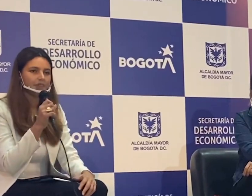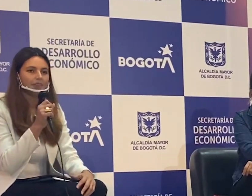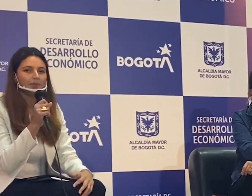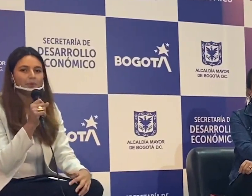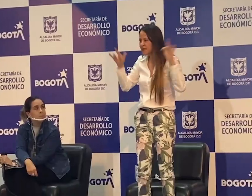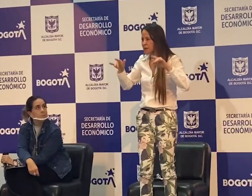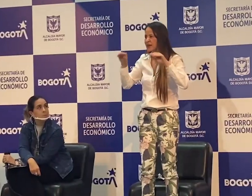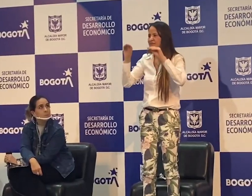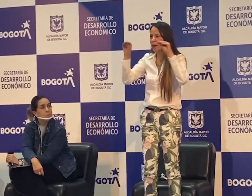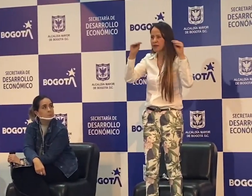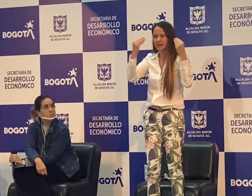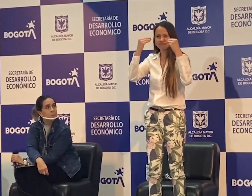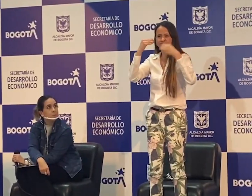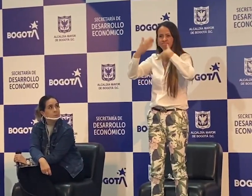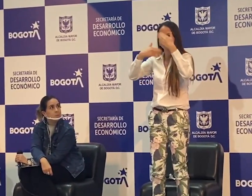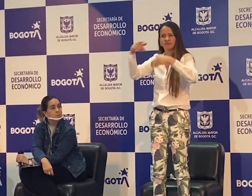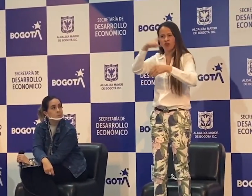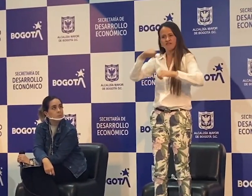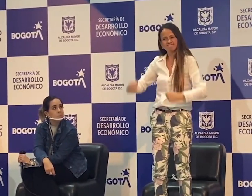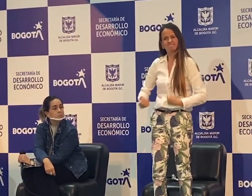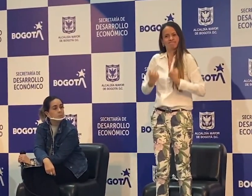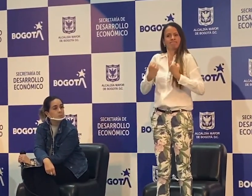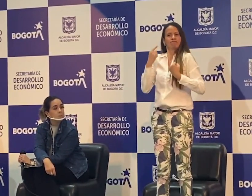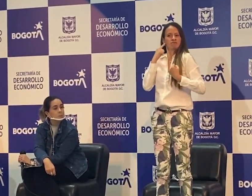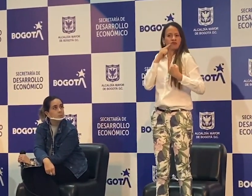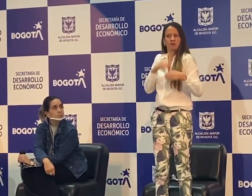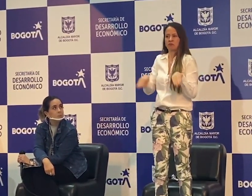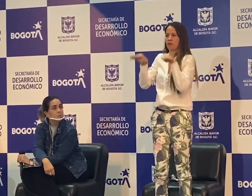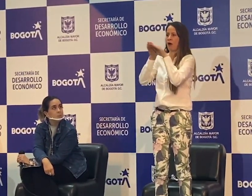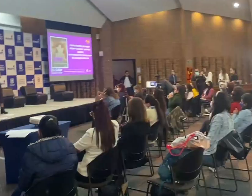Porque la formación permite el empoderamiento de cada una de ustedes.